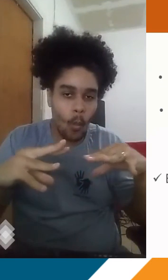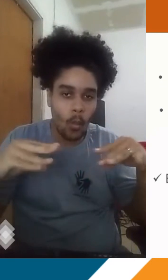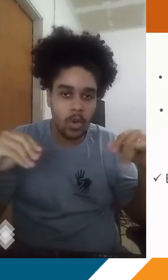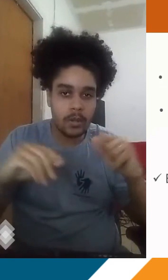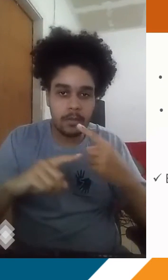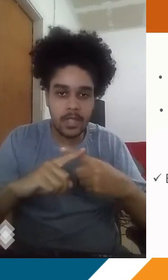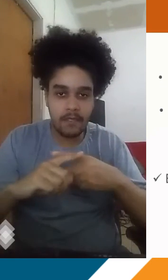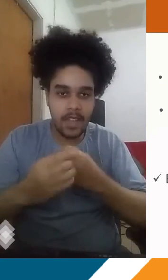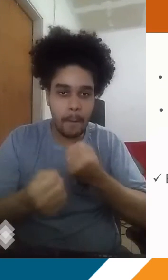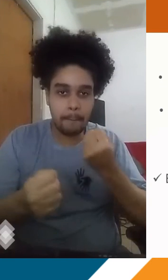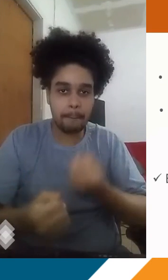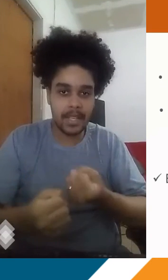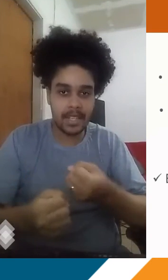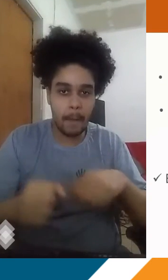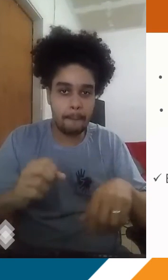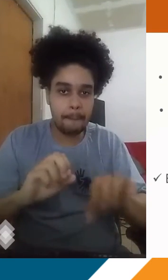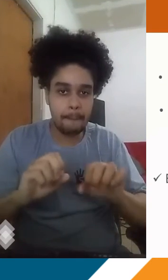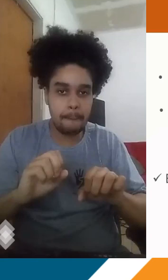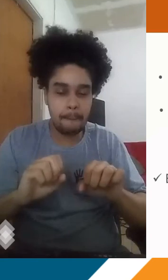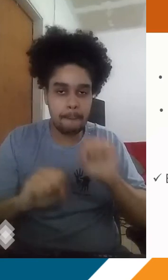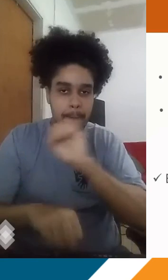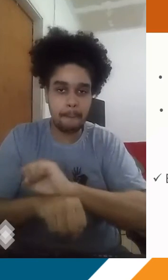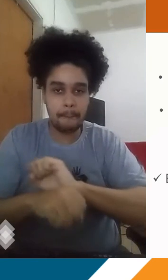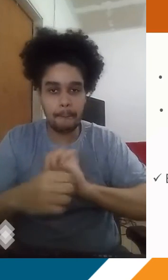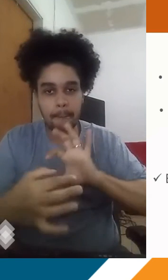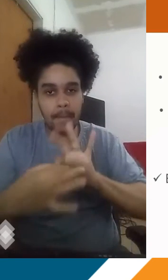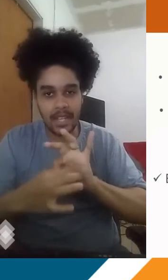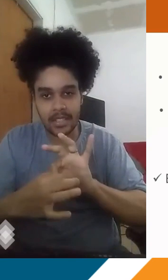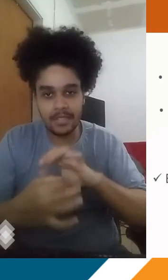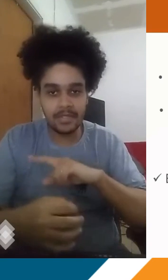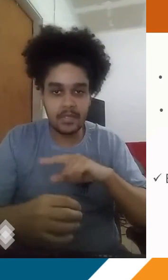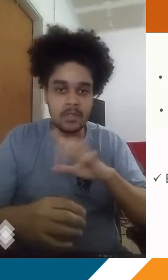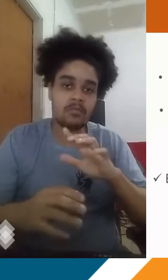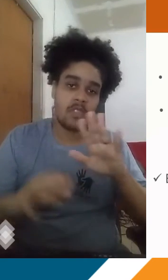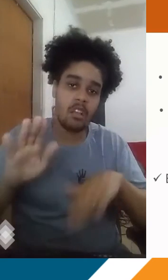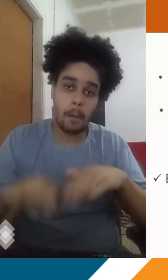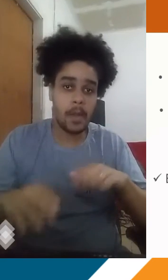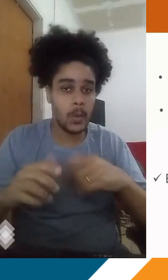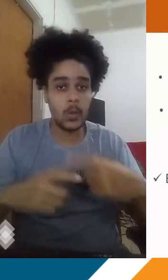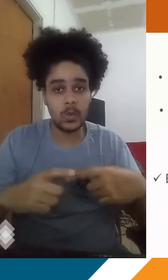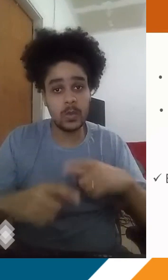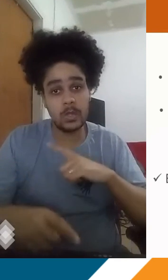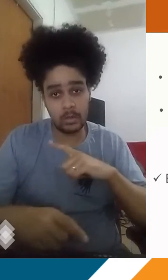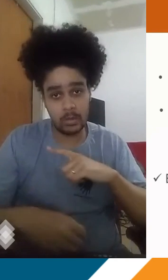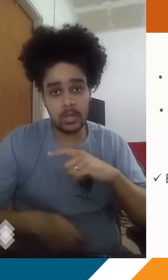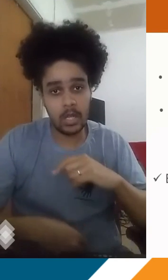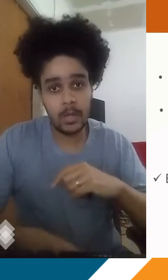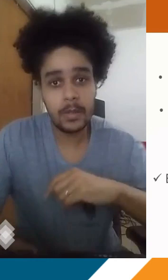Ela vai ter uma tendência de ter mais dificuldade para se dissipar, porque ela fica encaixada, ela fica presa naquela